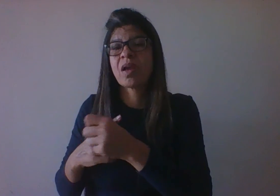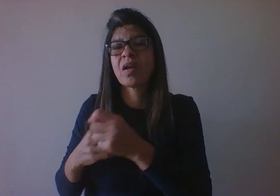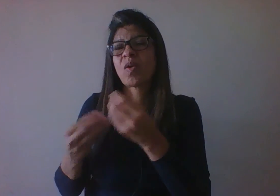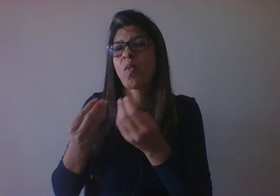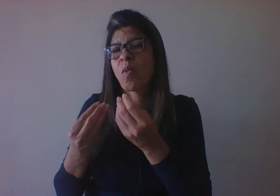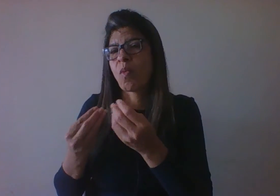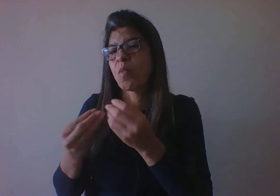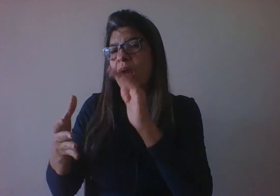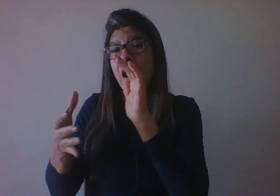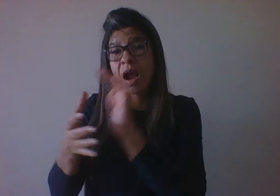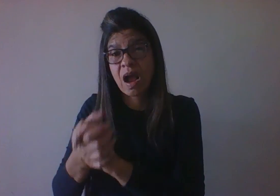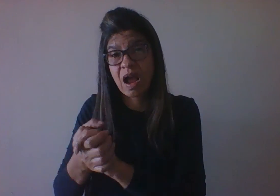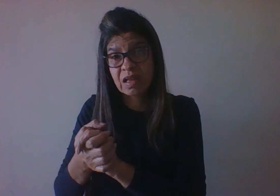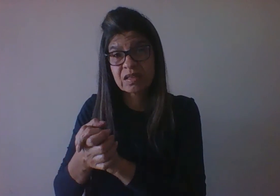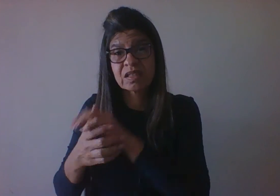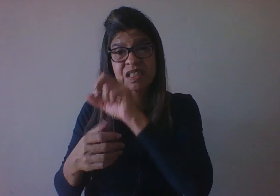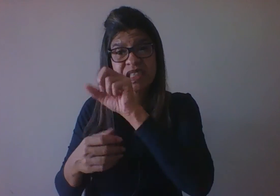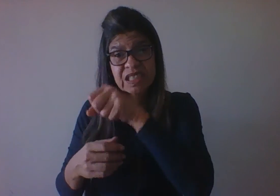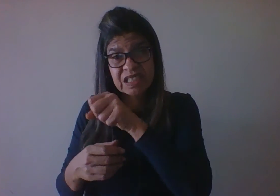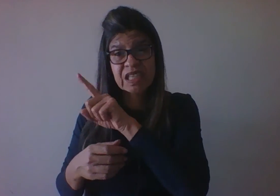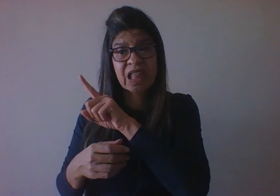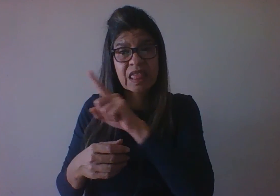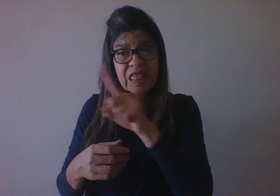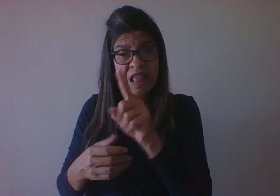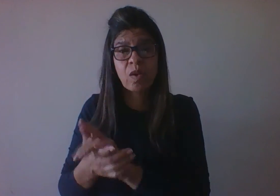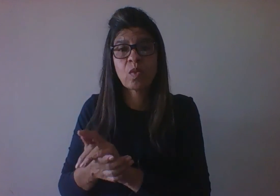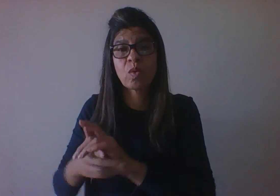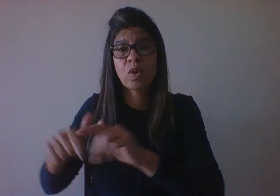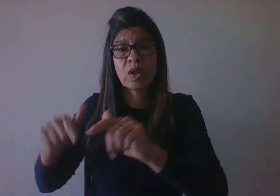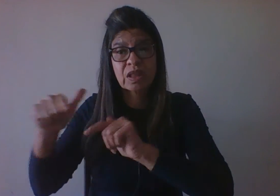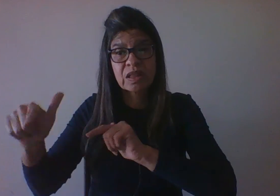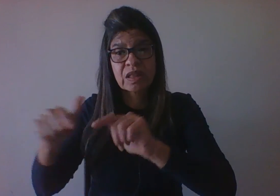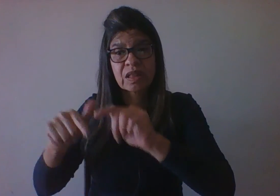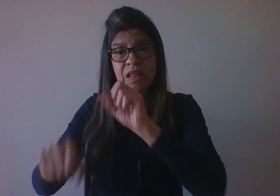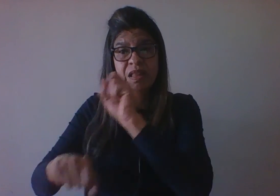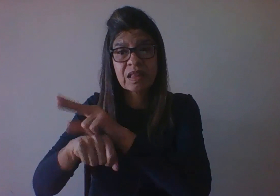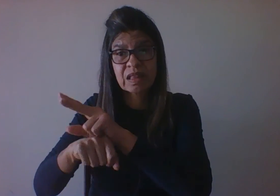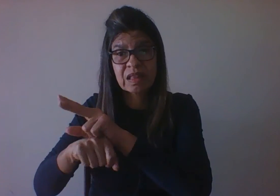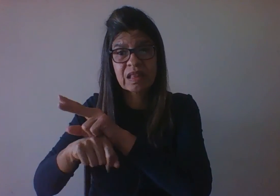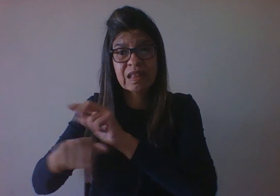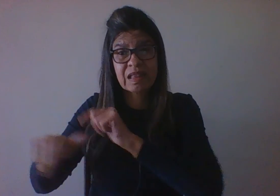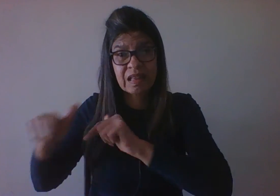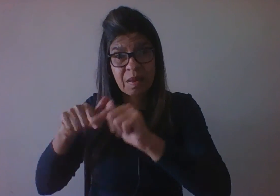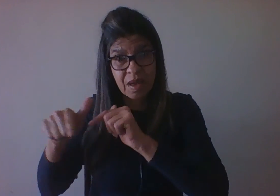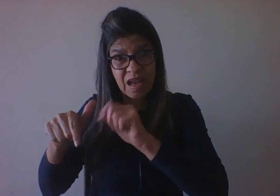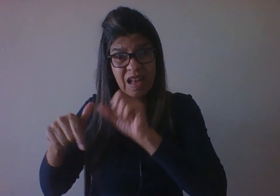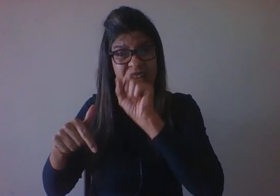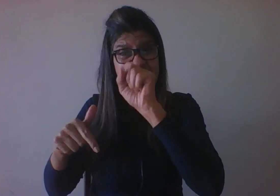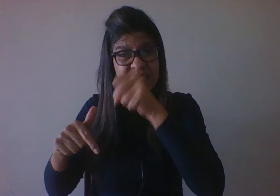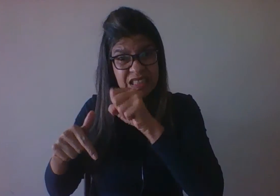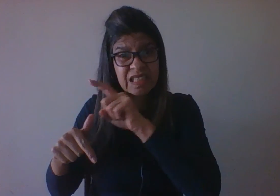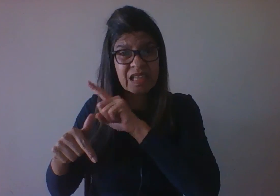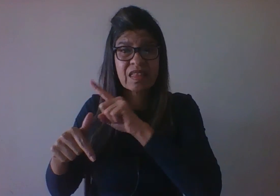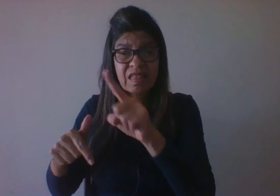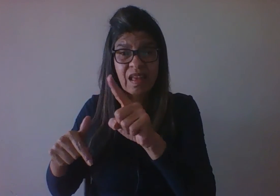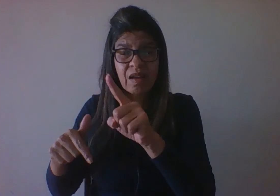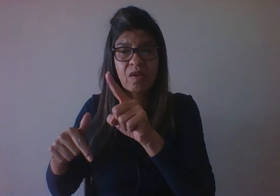trabalha ou não, determina muito mais as mudanças do organismo ou a sua estabilidade, o que é diferente da